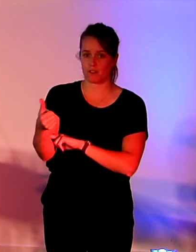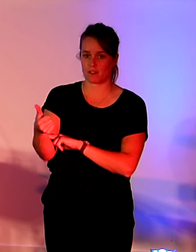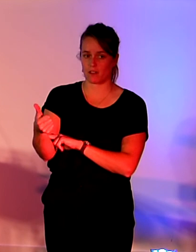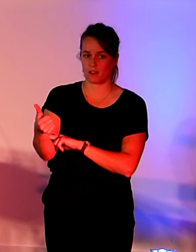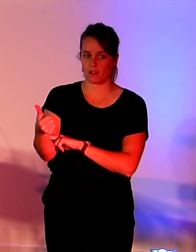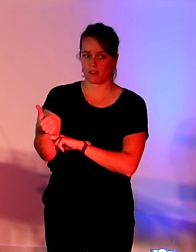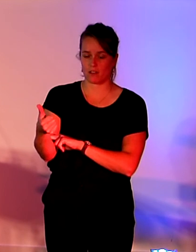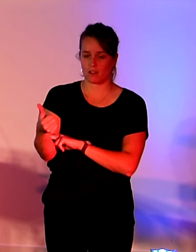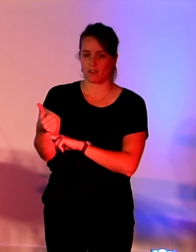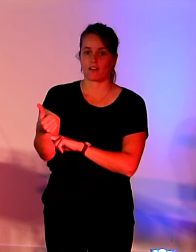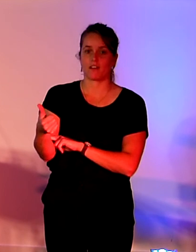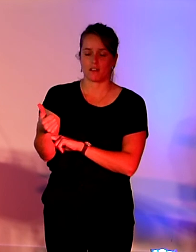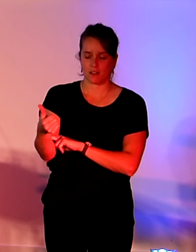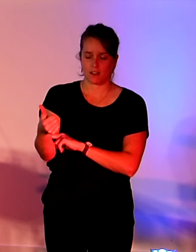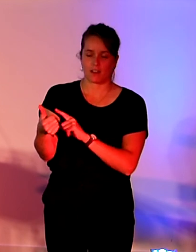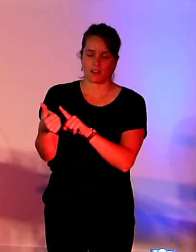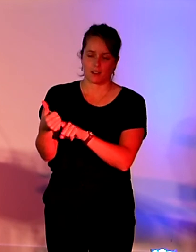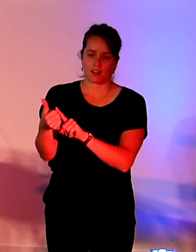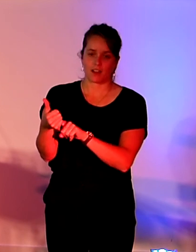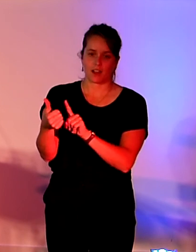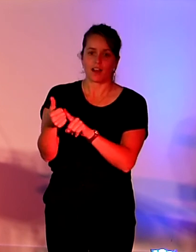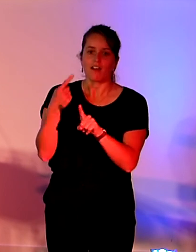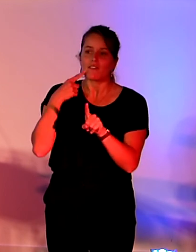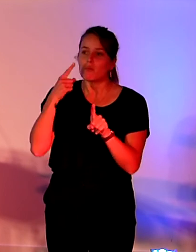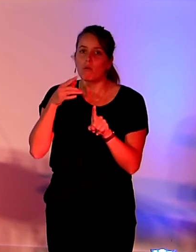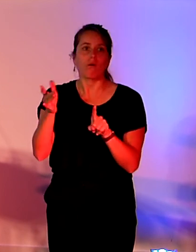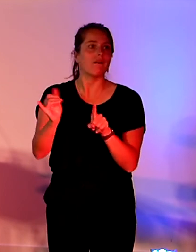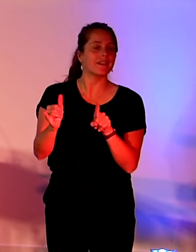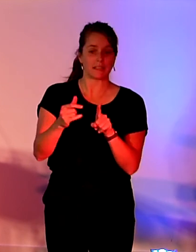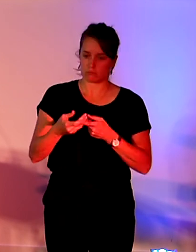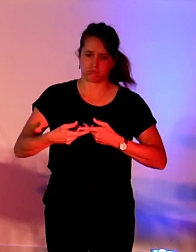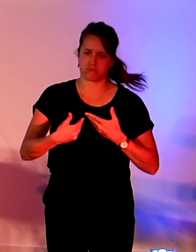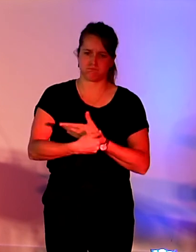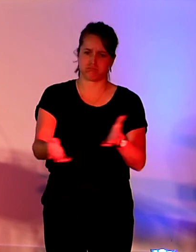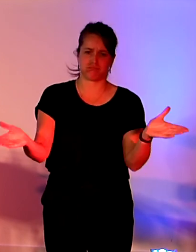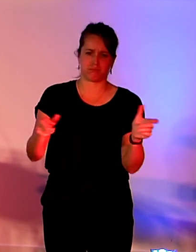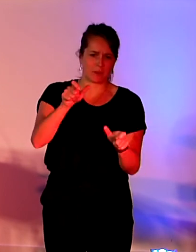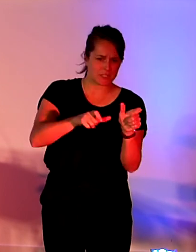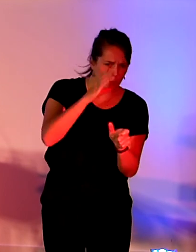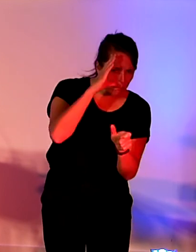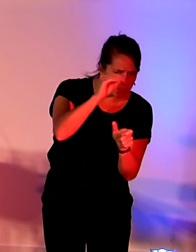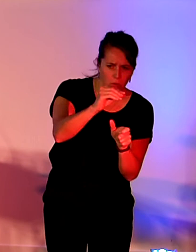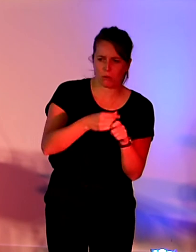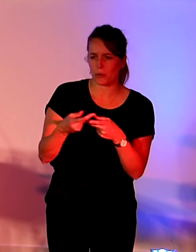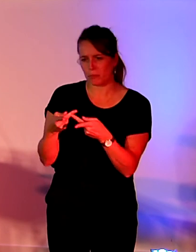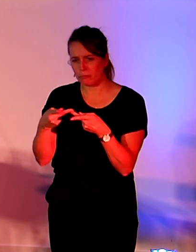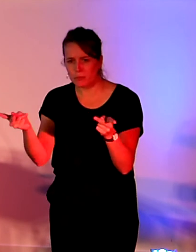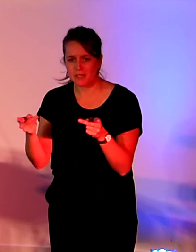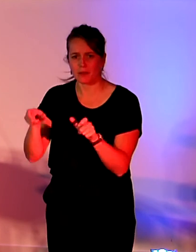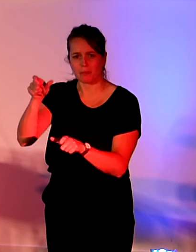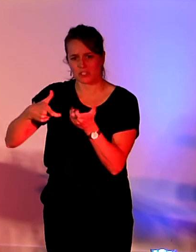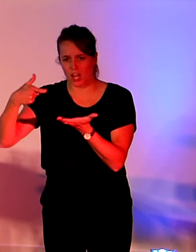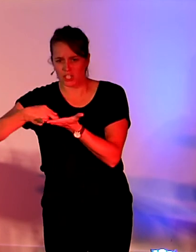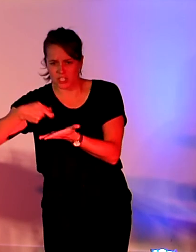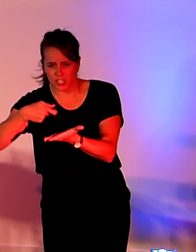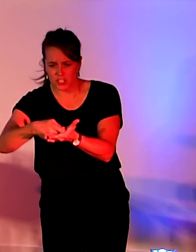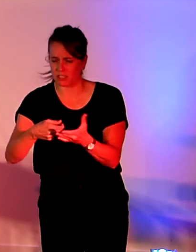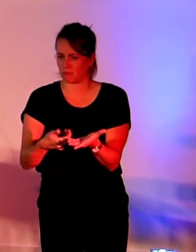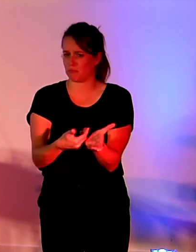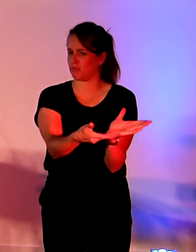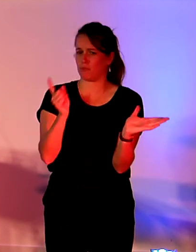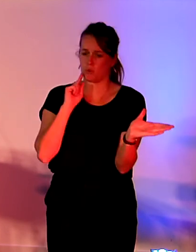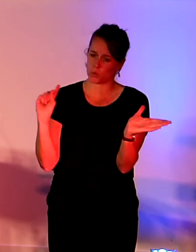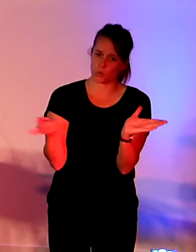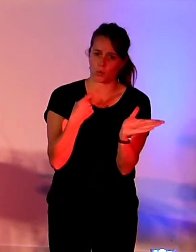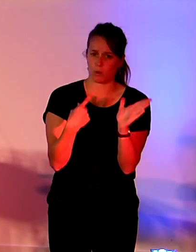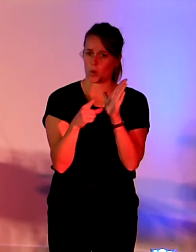les acteurs de la chaîne de valeur du numérique, que ce soit les professionnels, les acteurs publics et les consommateurs. Donc, premièrement,